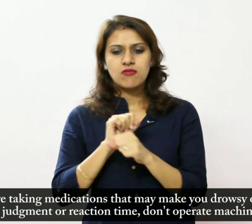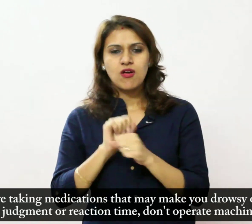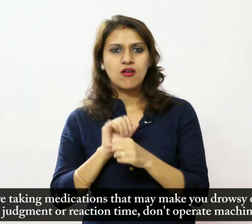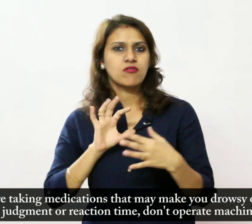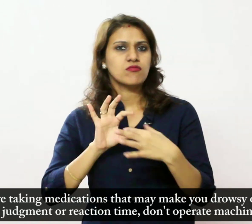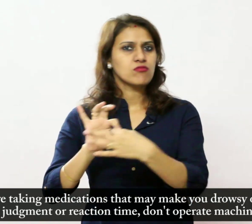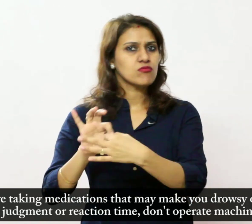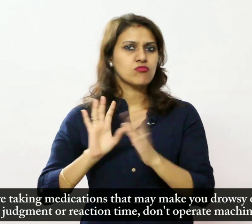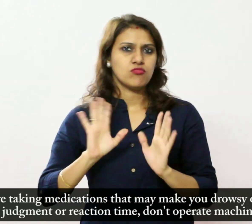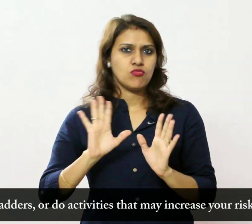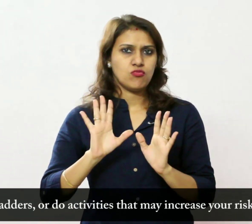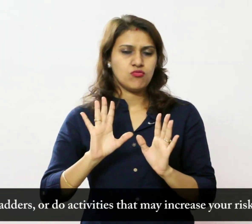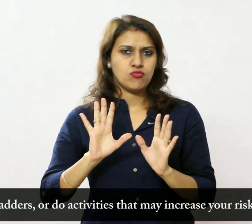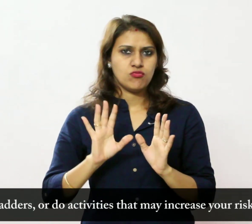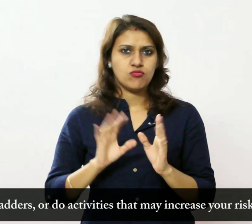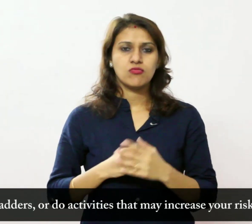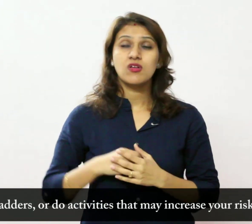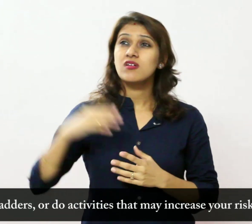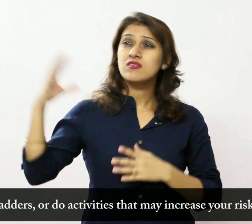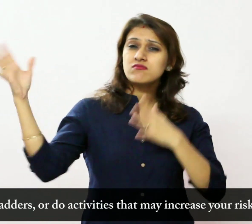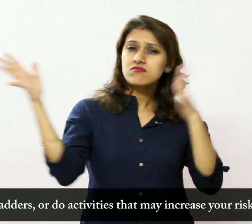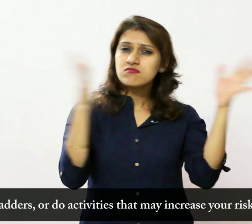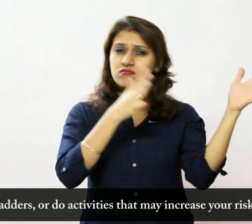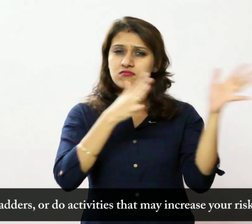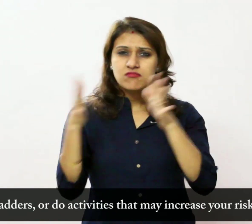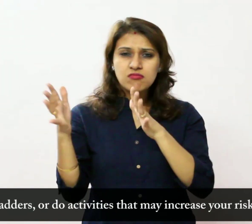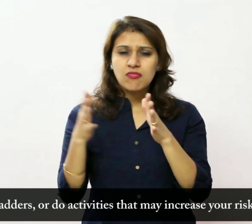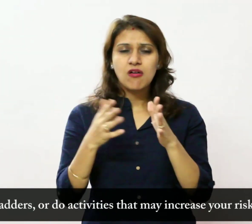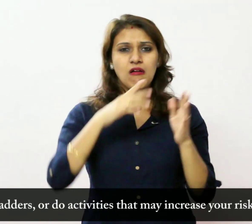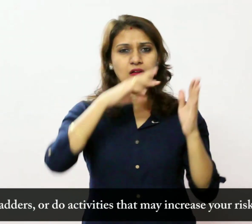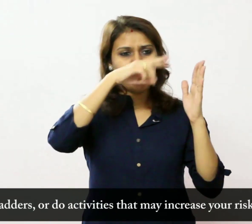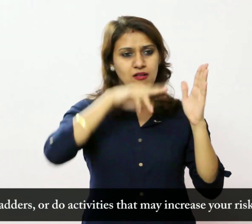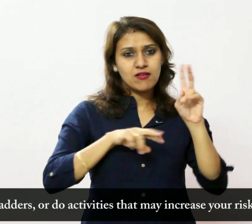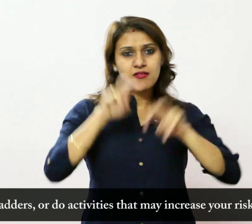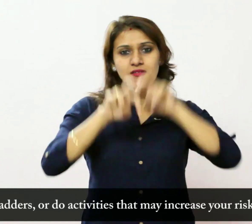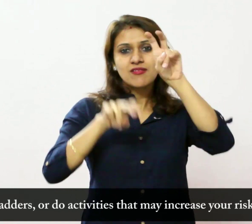ऐसी गती विधिया करना जिस से चोट लगने का खत्रा बढ़ सकता है